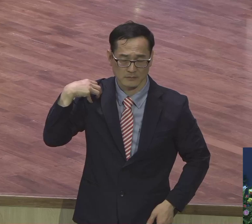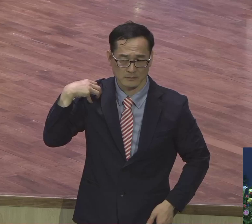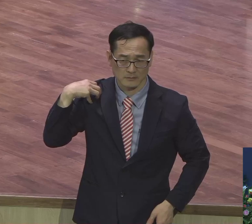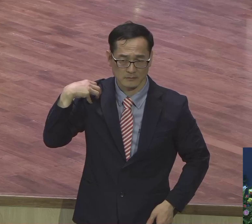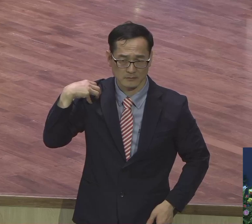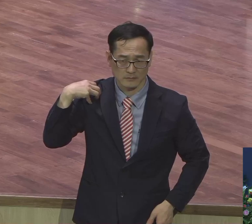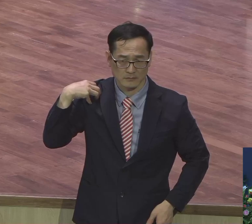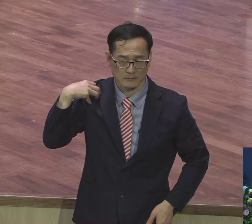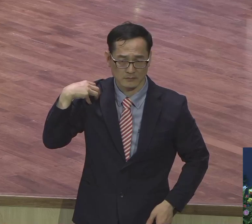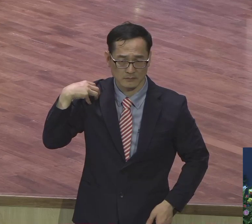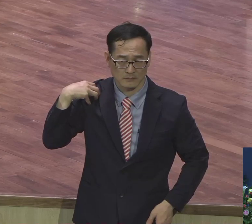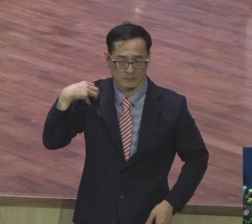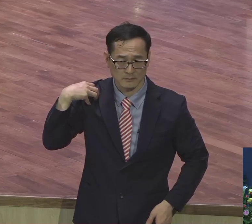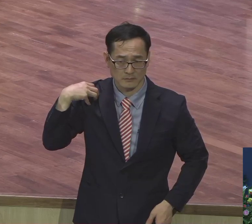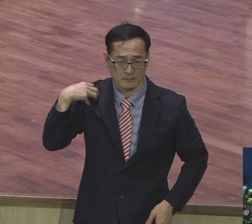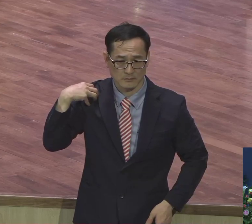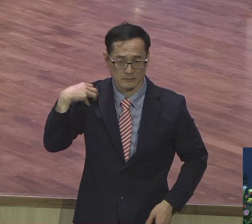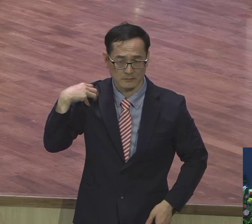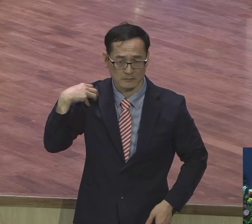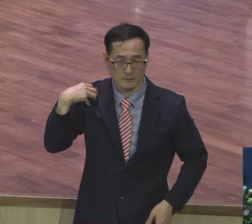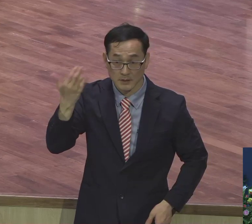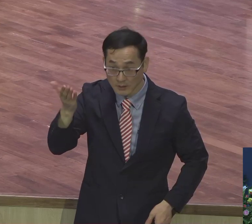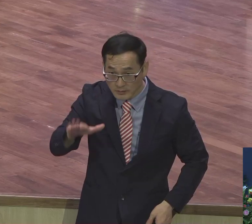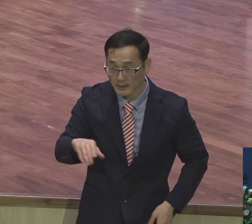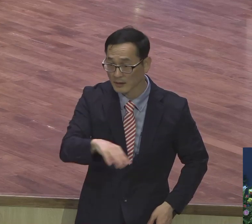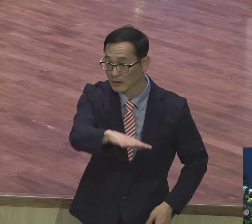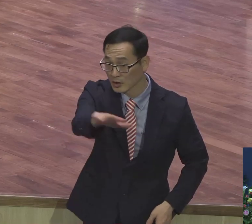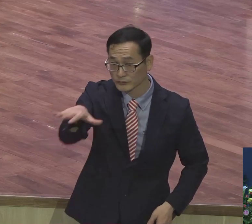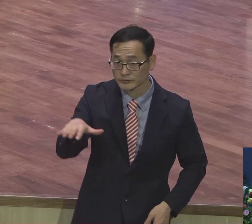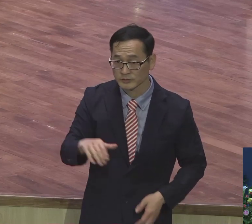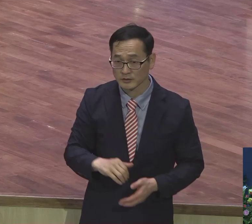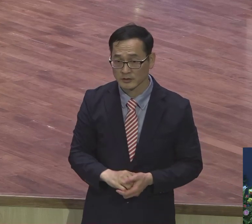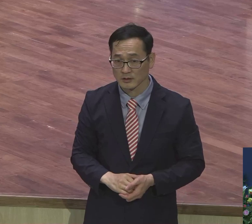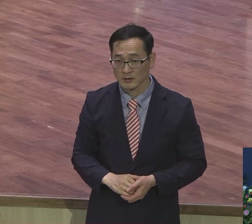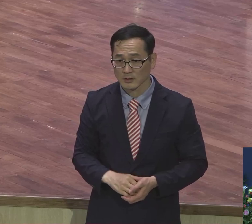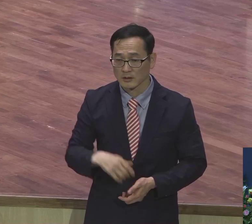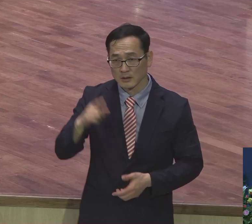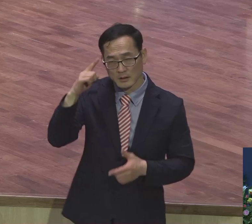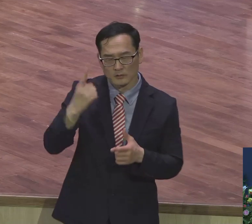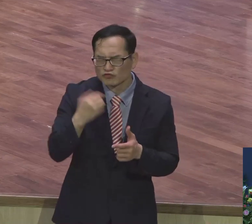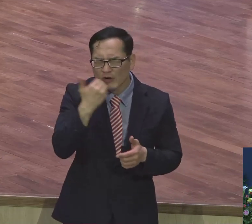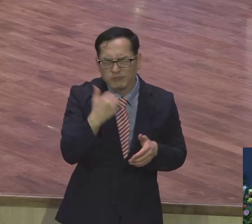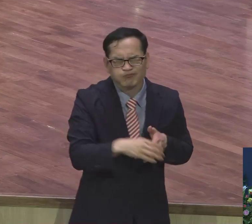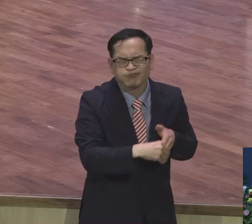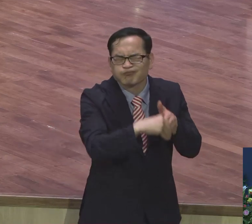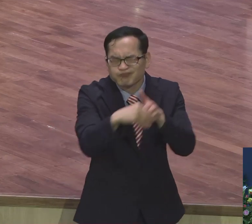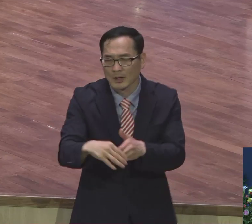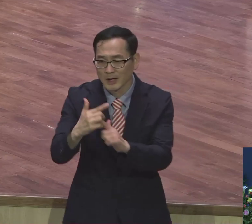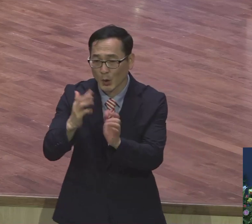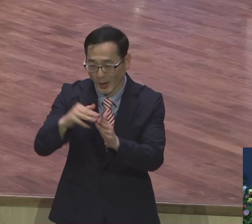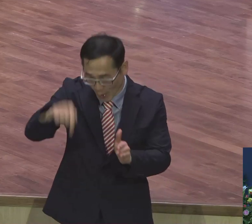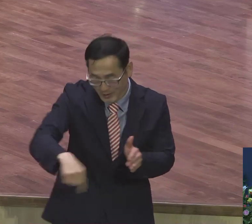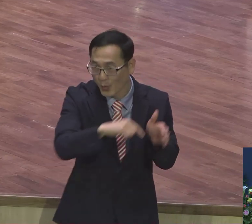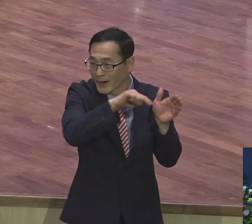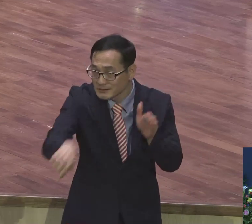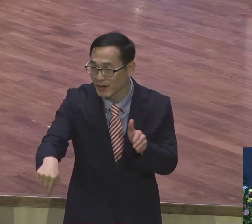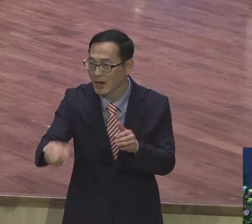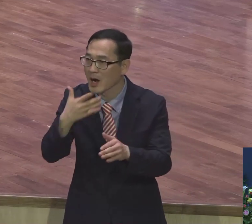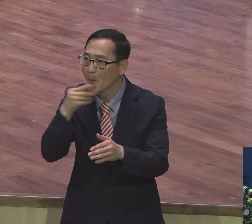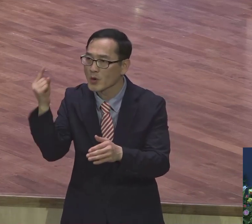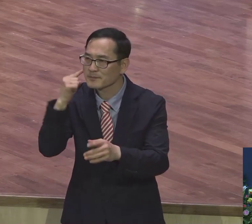억울하게도 여러분이 여러분 모르게 영원교에 왔어. 여기서 복음 다 들었어.